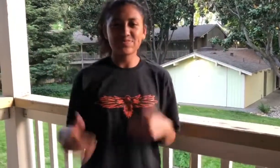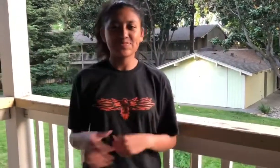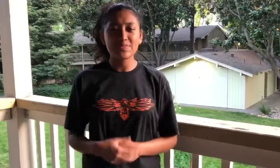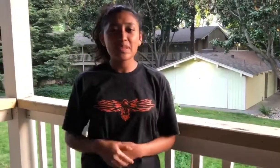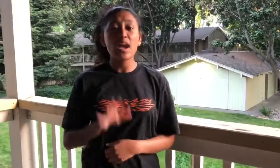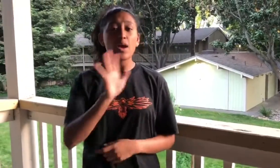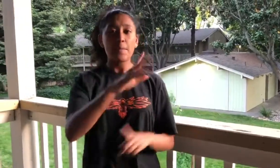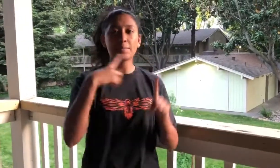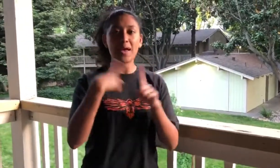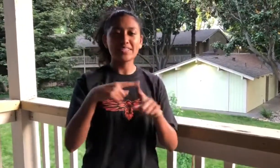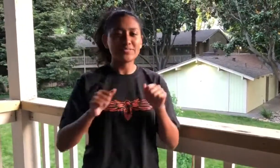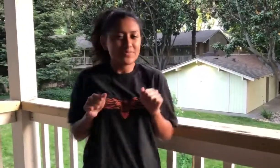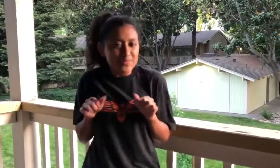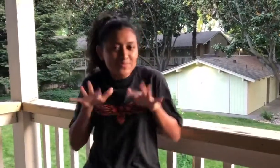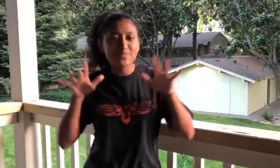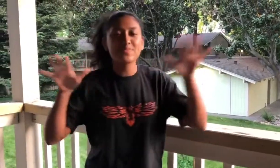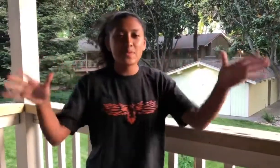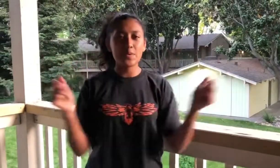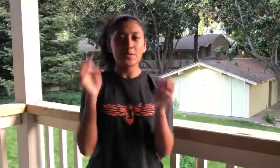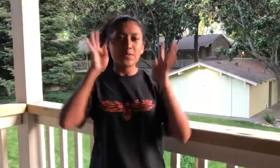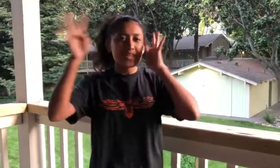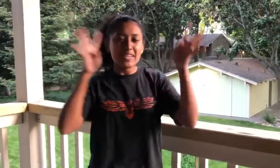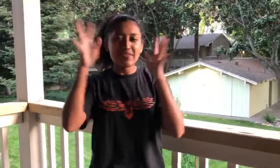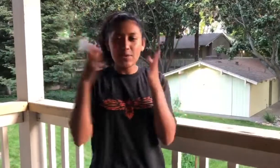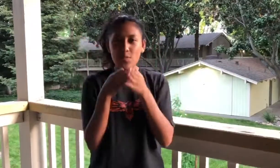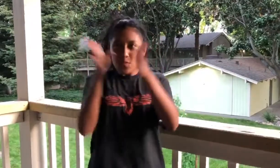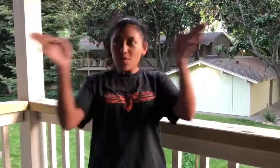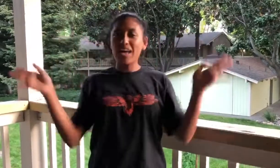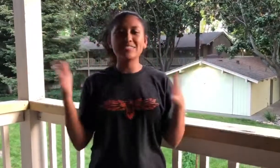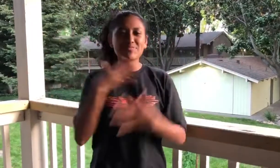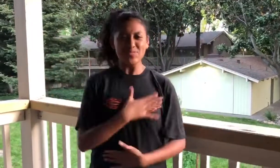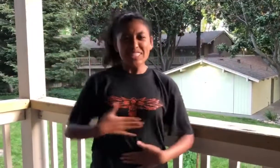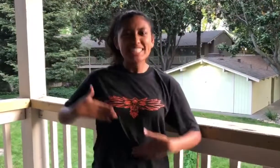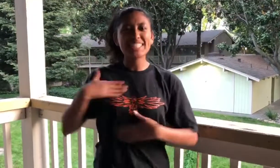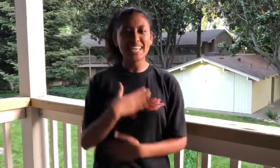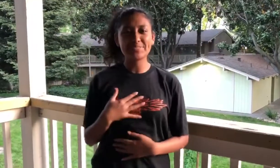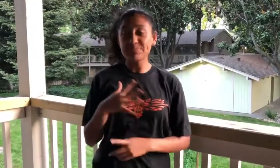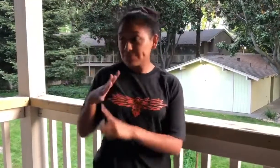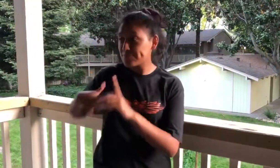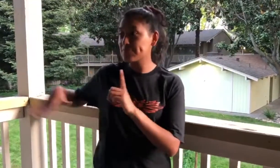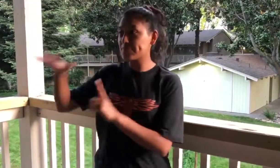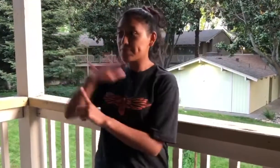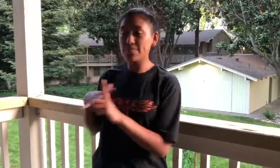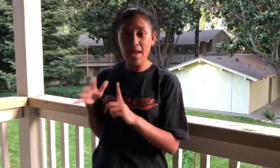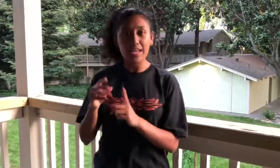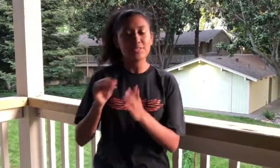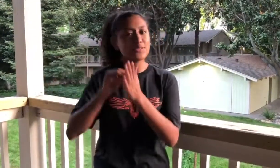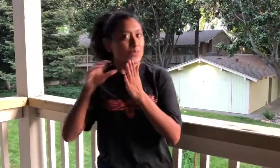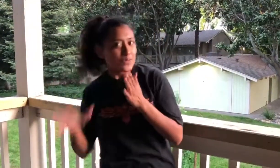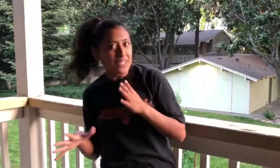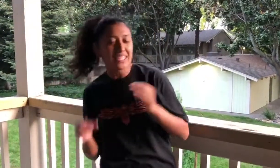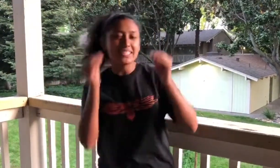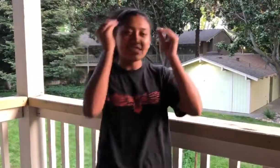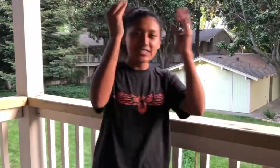ha sido apreciada por los alumnos, los maestros y nuestra comunidad de CSD.